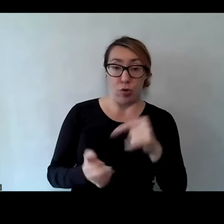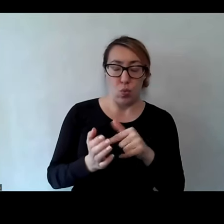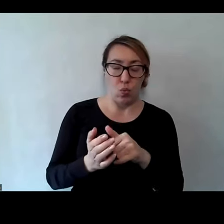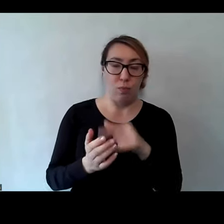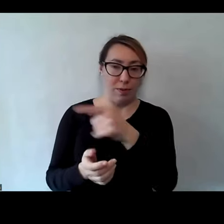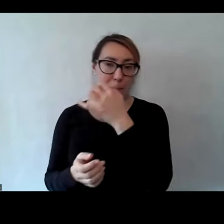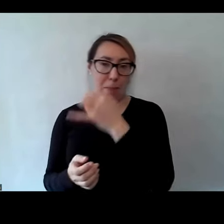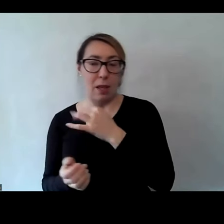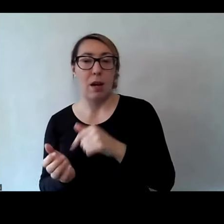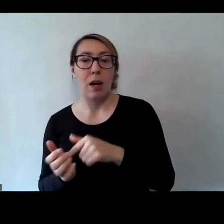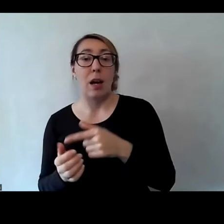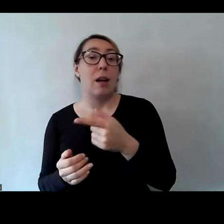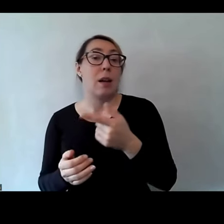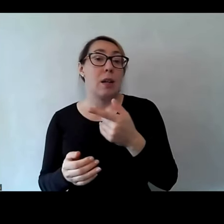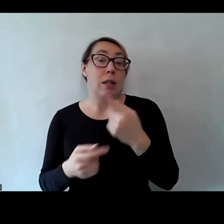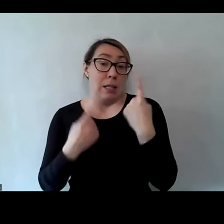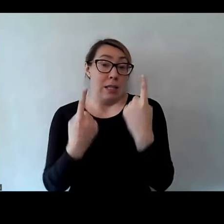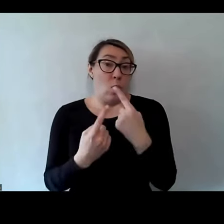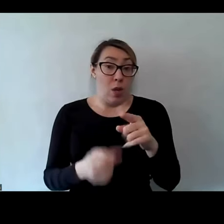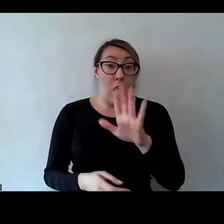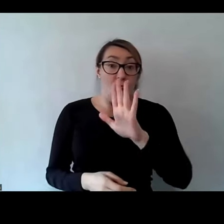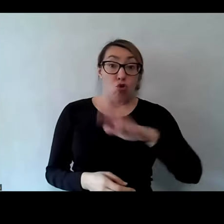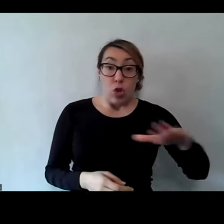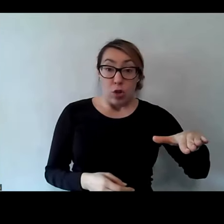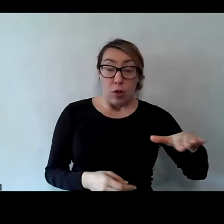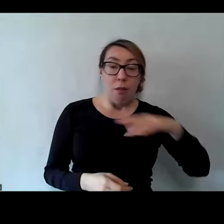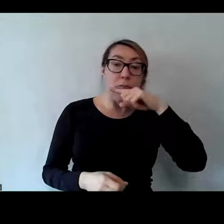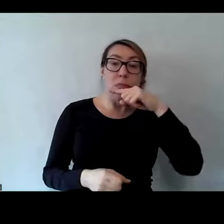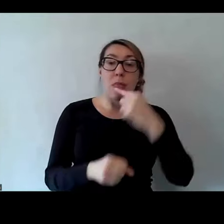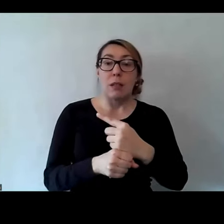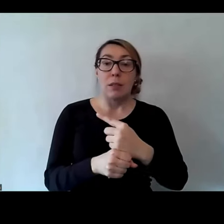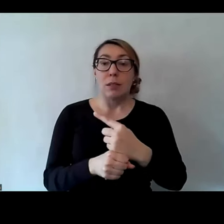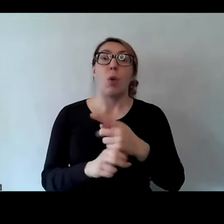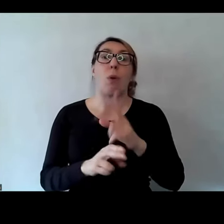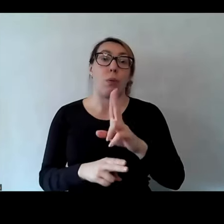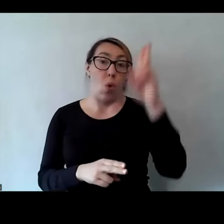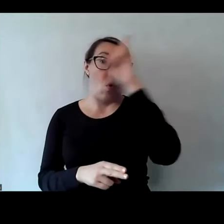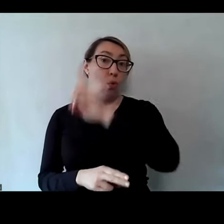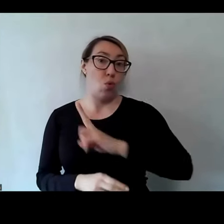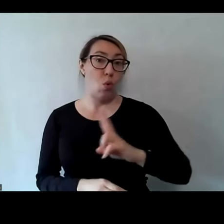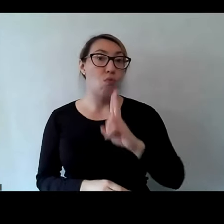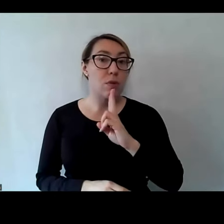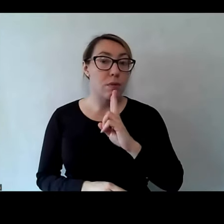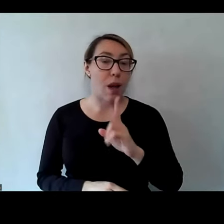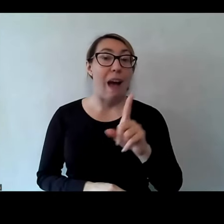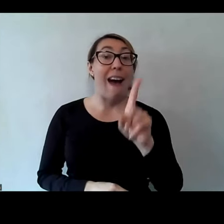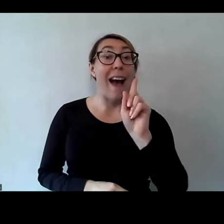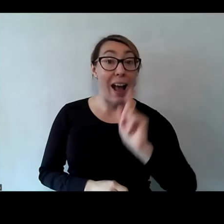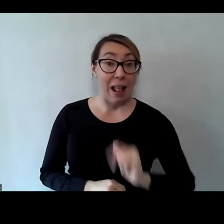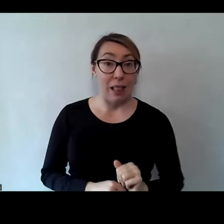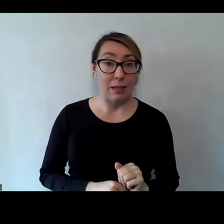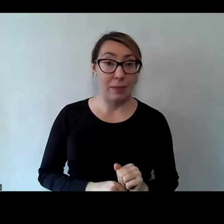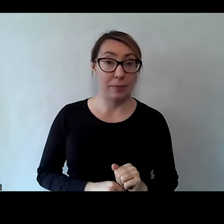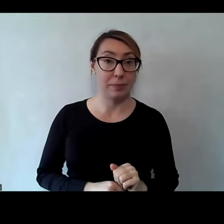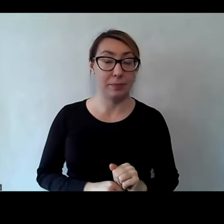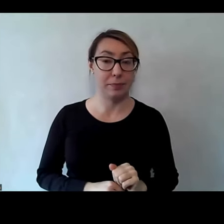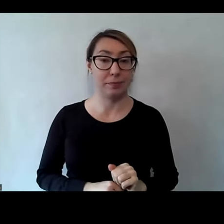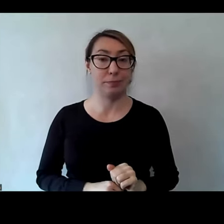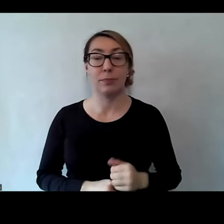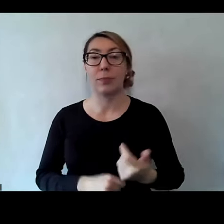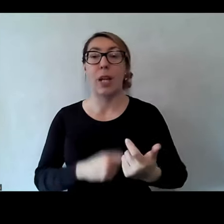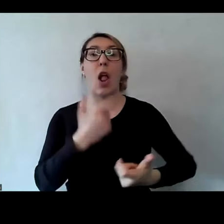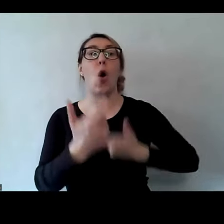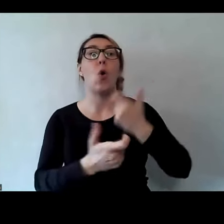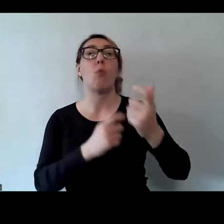to w przypadku dzieci decyzję podejmuje rodzic, ale zrobi to, co